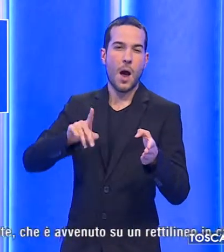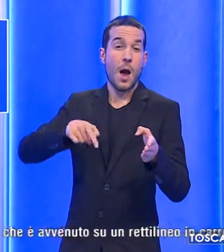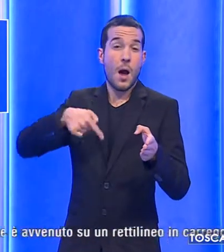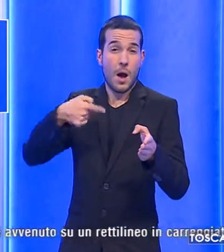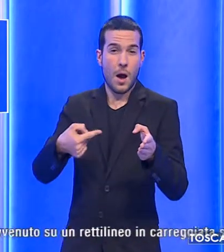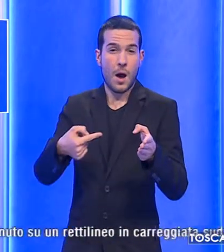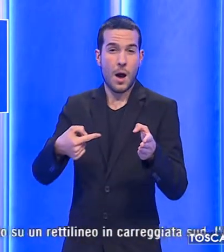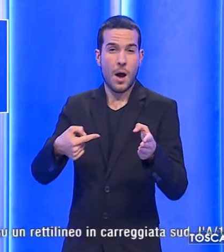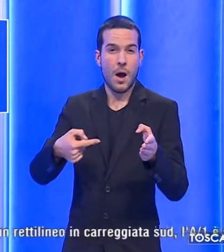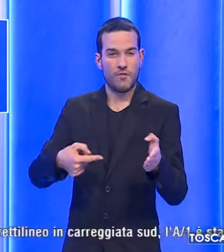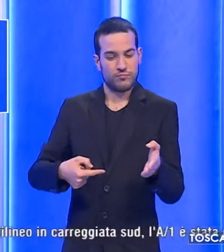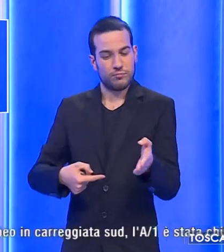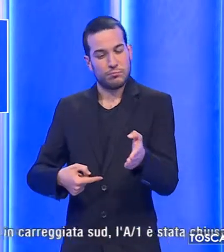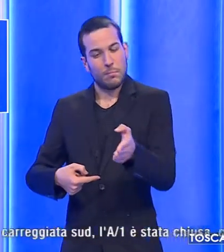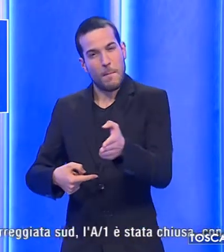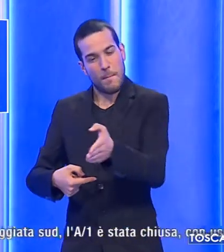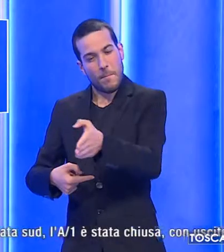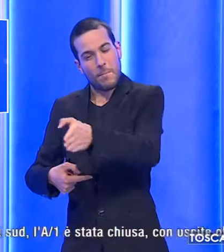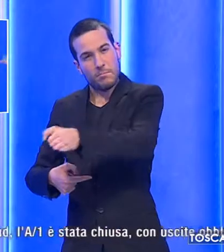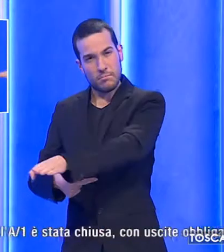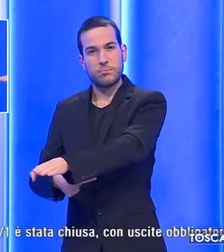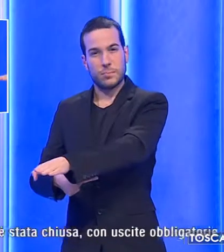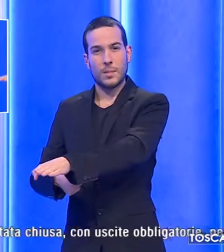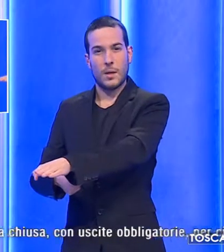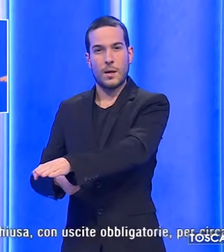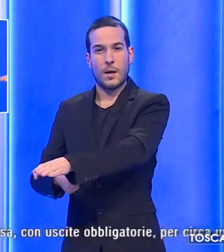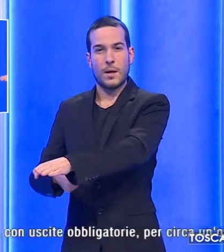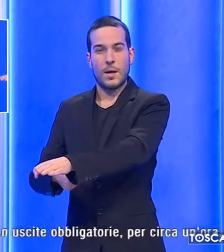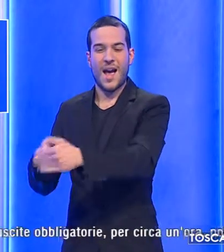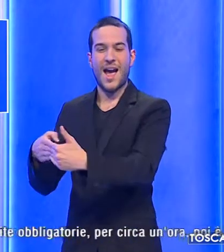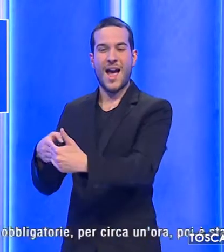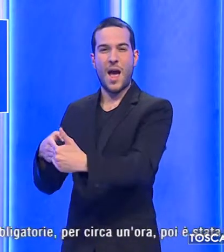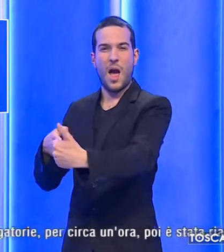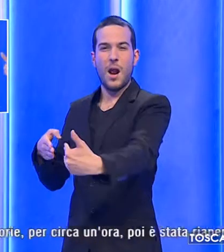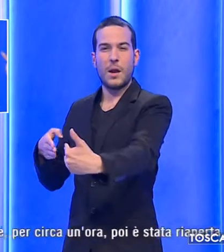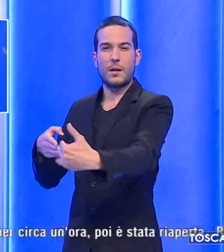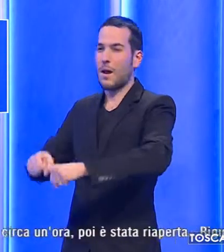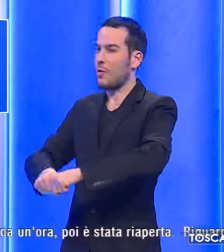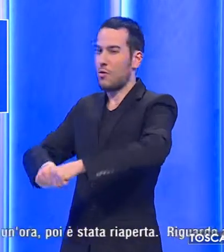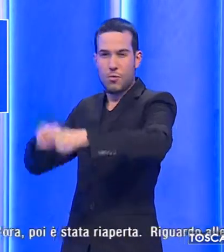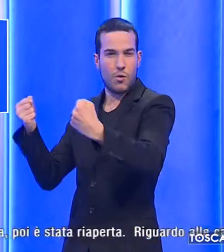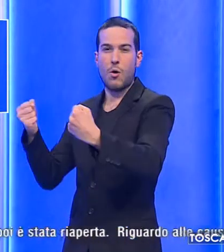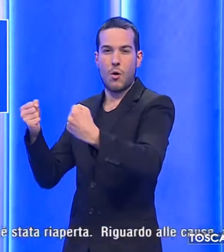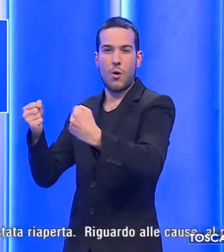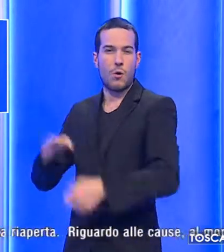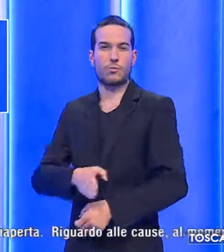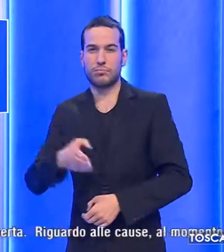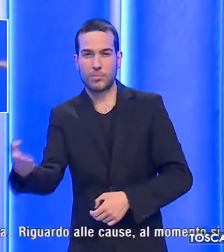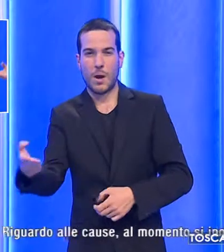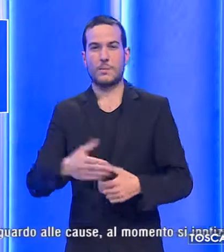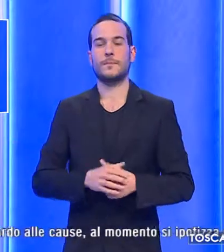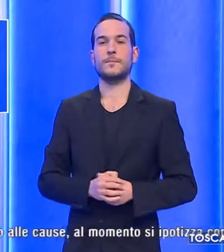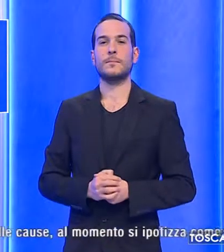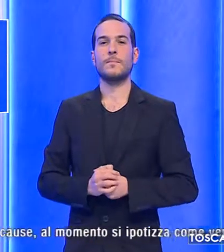rovesciamento del mezzo in un terrapieno dopo aver sfondato il gun rail dalla parte opposta.